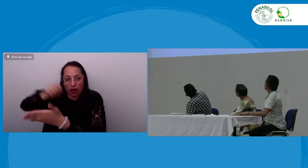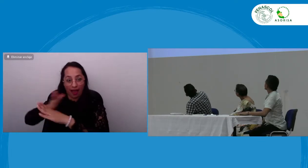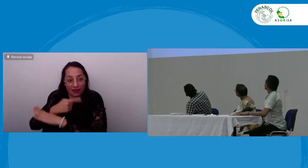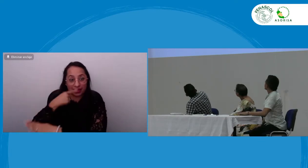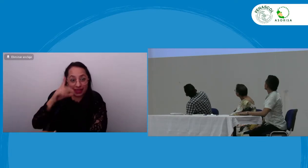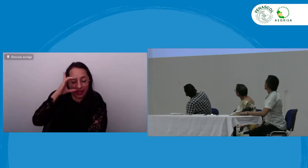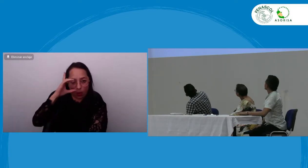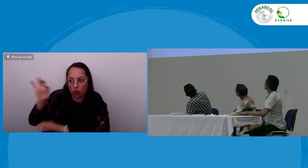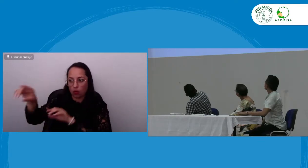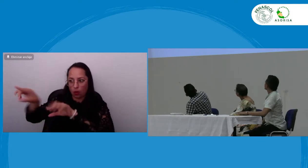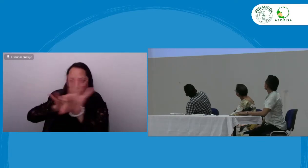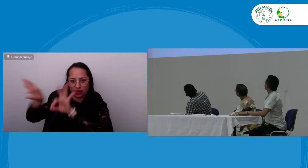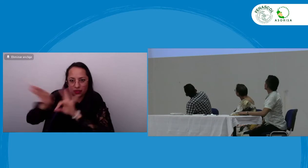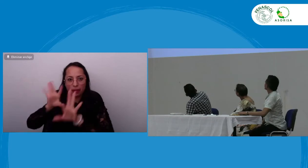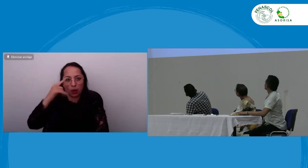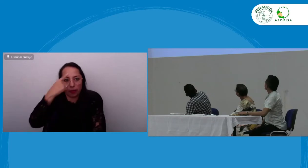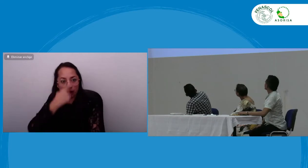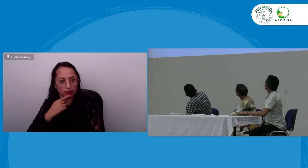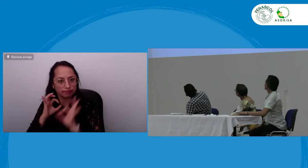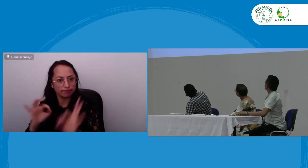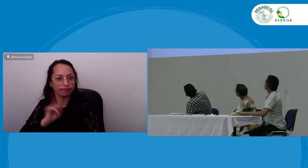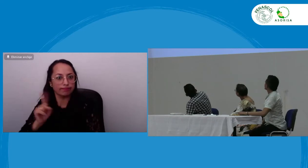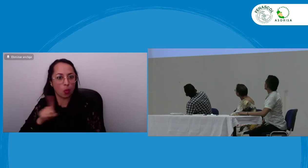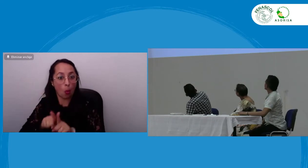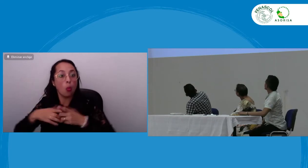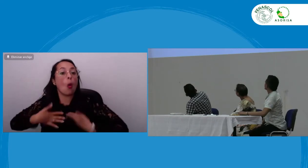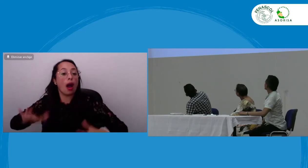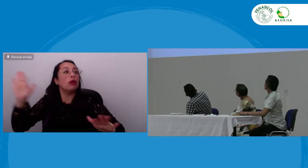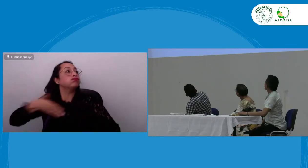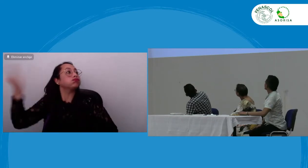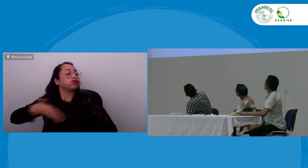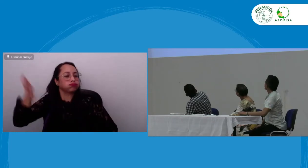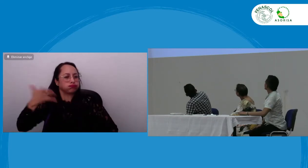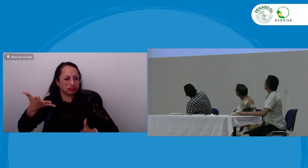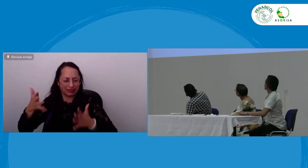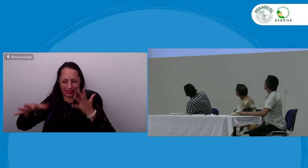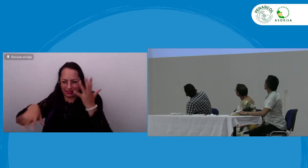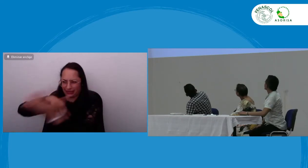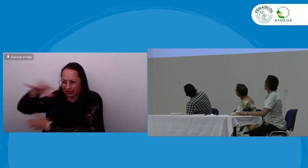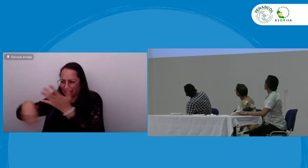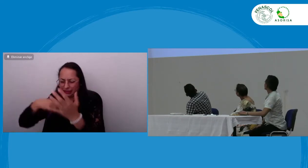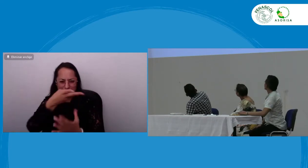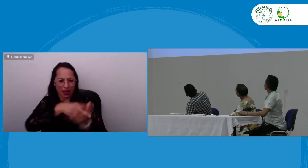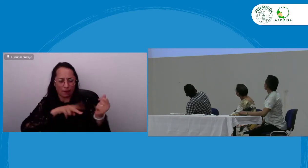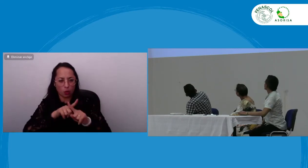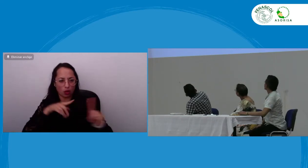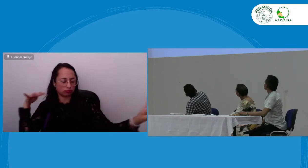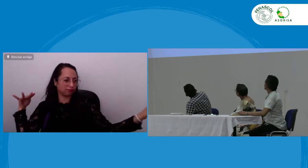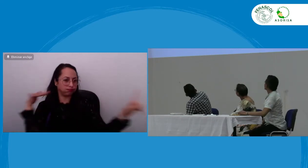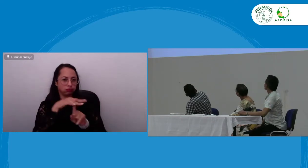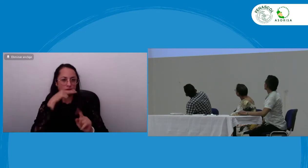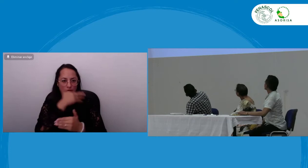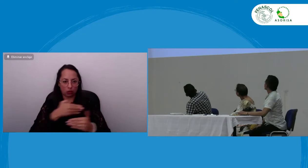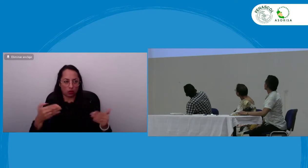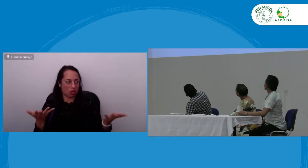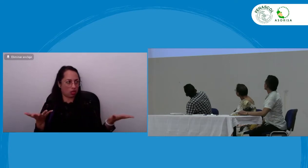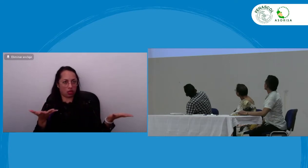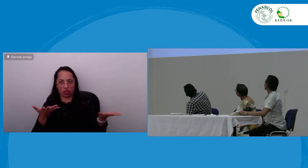se cumple con la contratación como decía Diego López pero no tienen el perfil muchas veces esto ha generado confusiones esto ha generado por supuesto